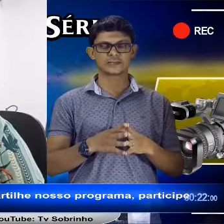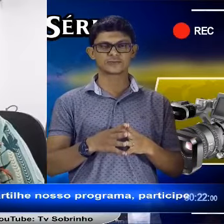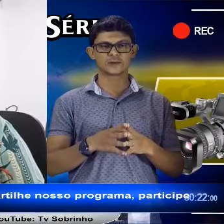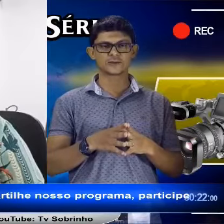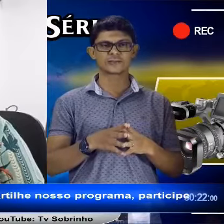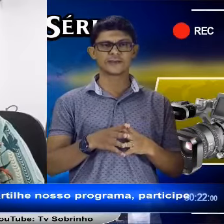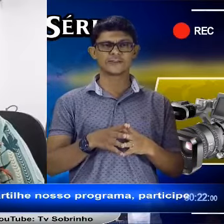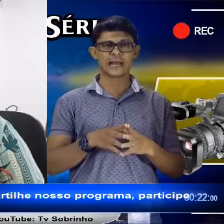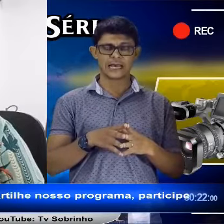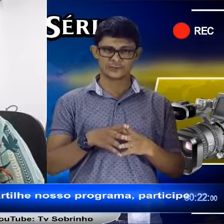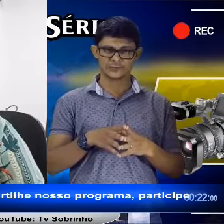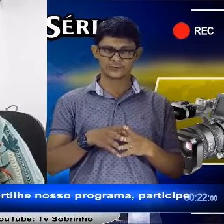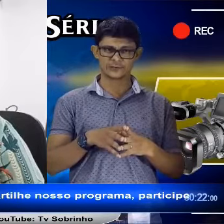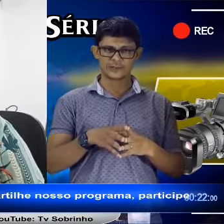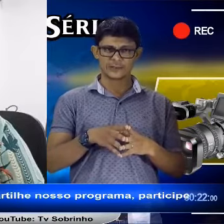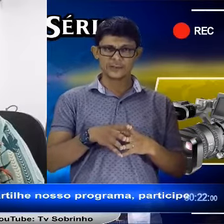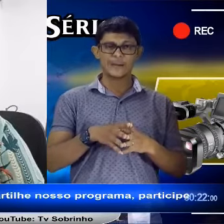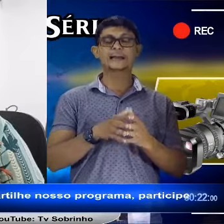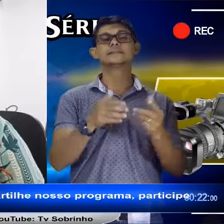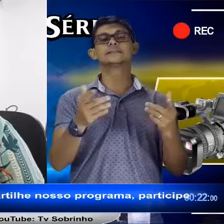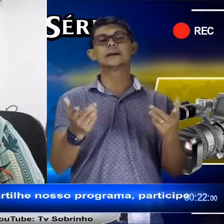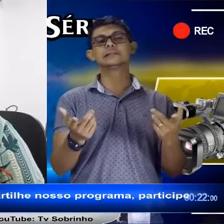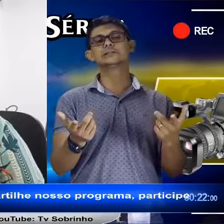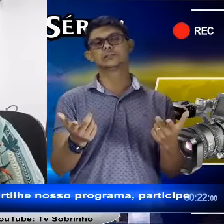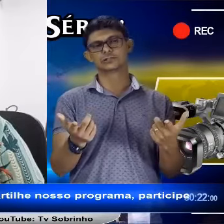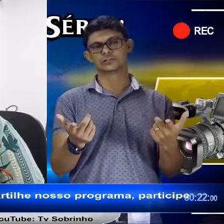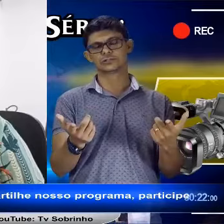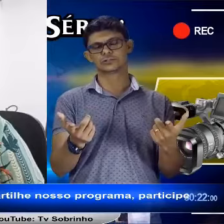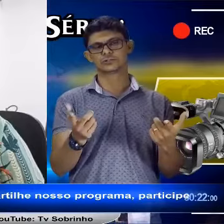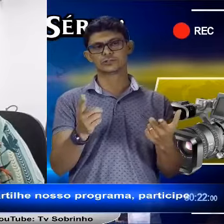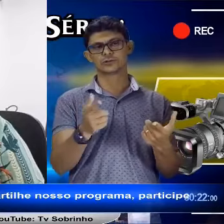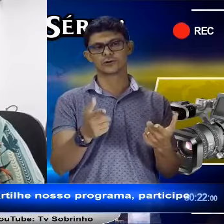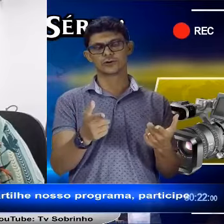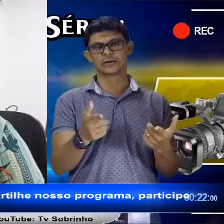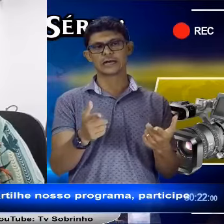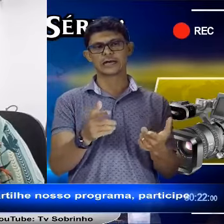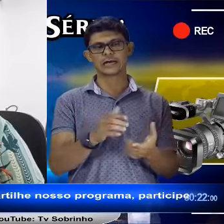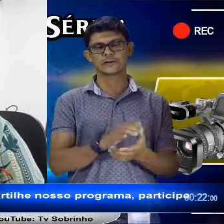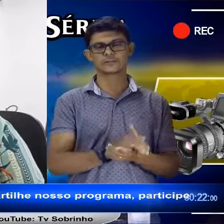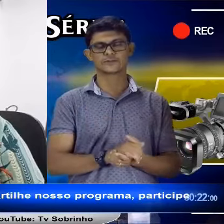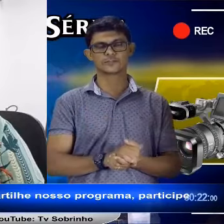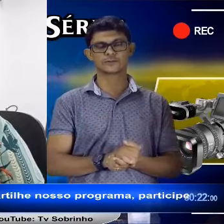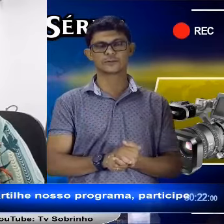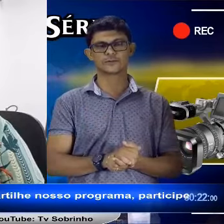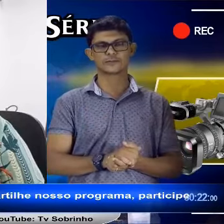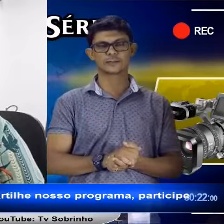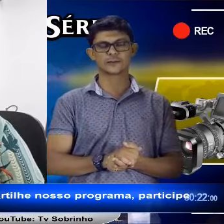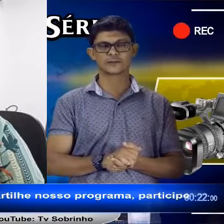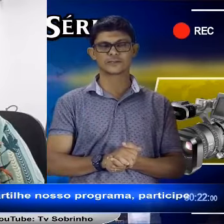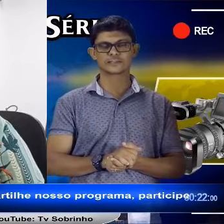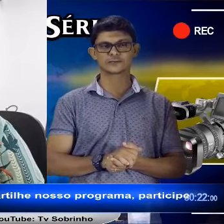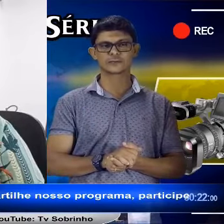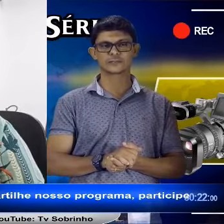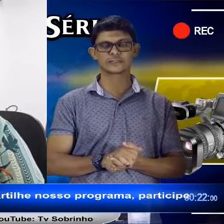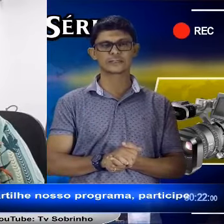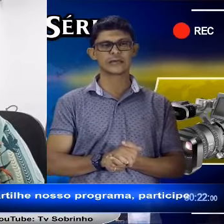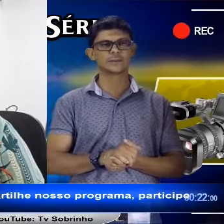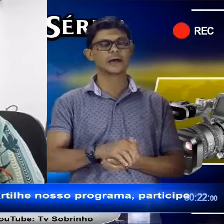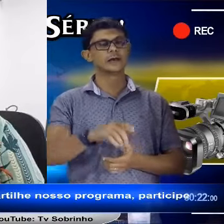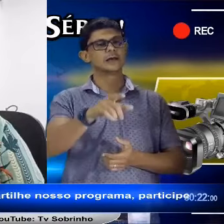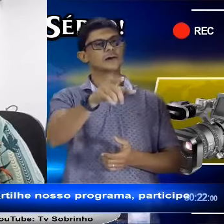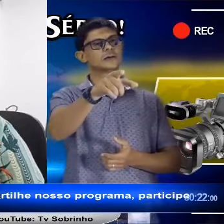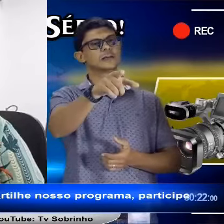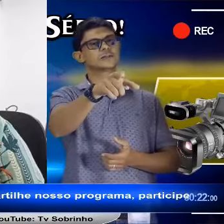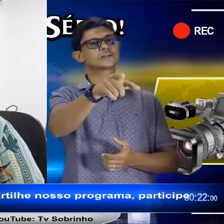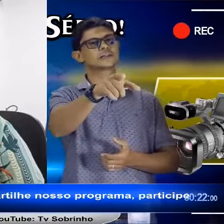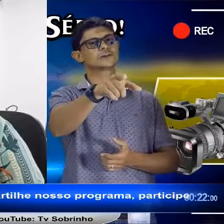acesso aos aviários. Mas antes de colocar a nossa vice-prefeita para conversar sobre esse tema,